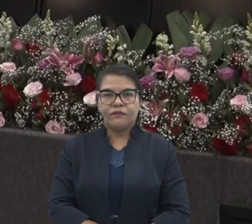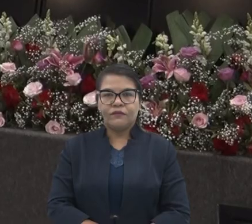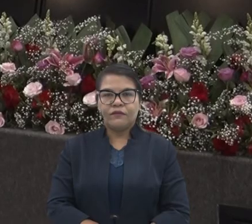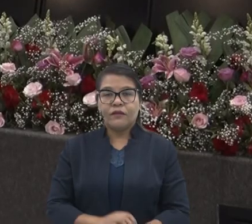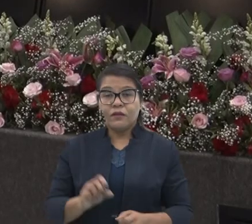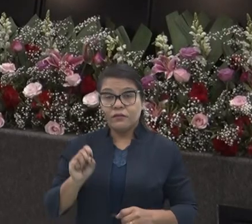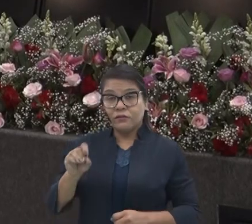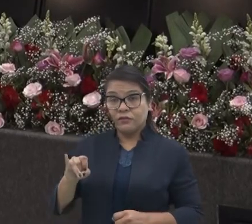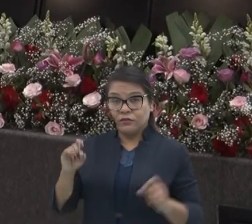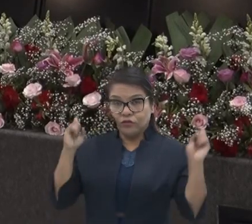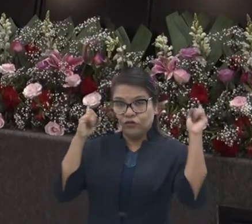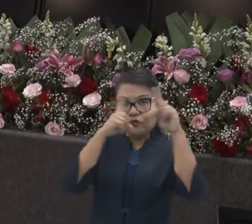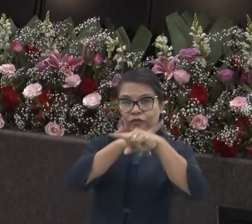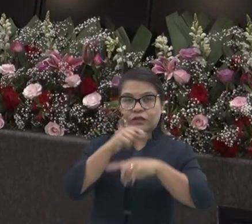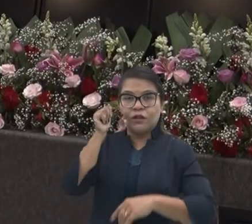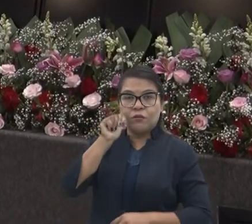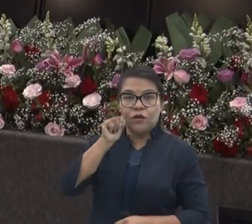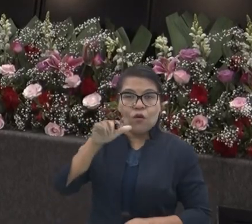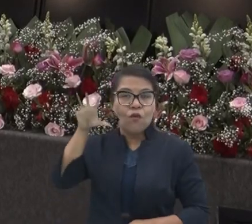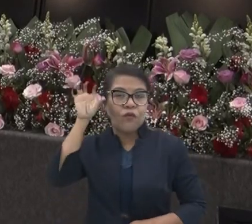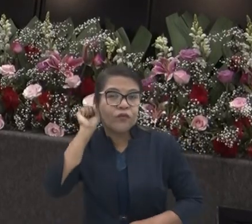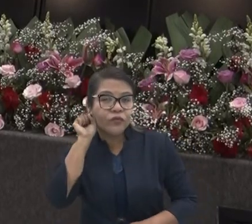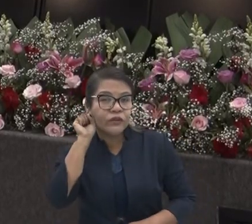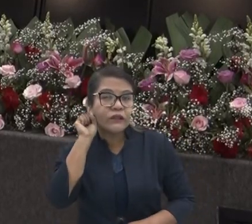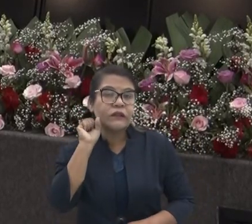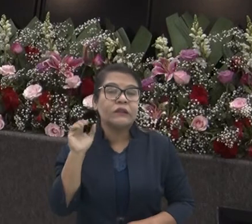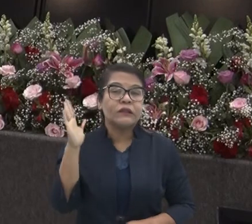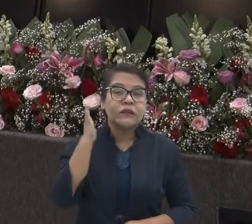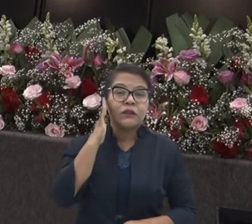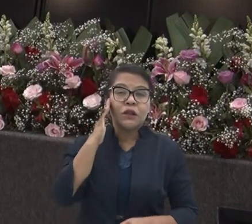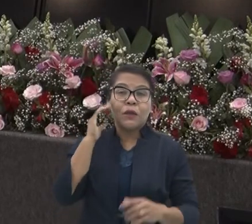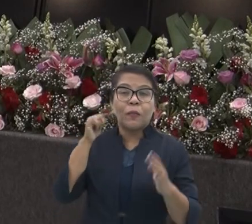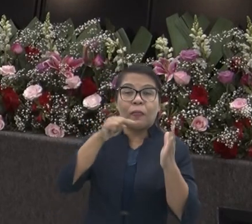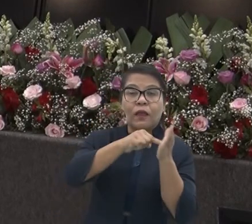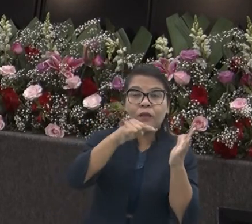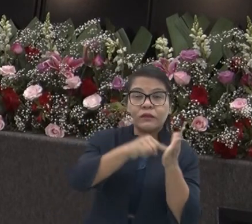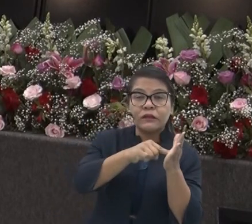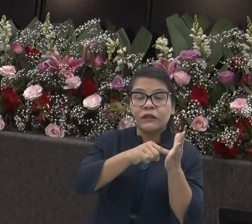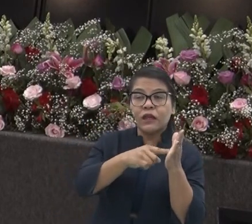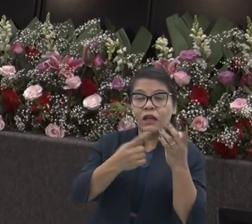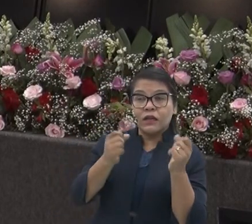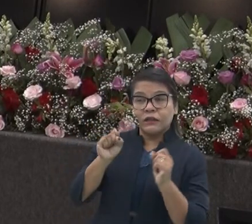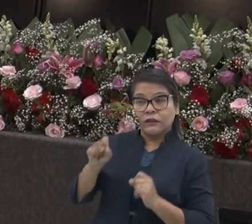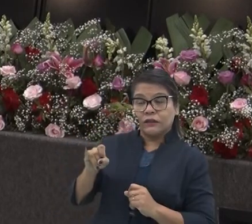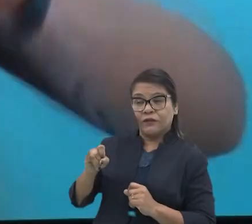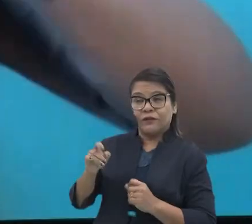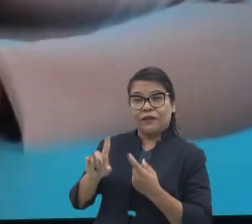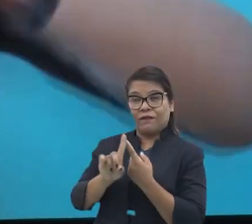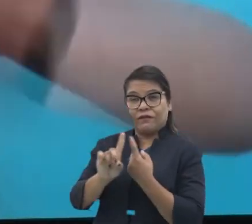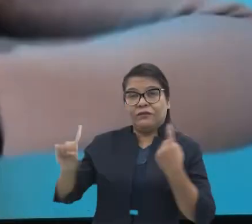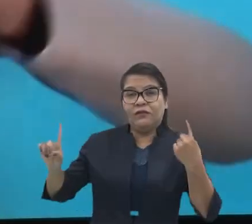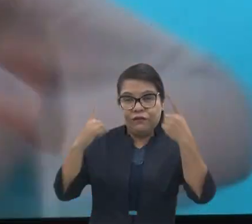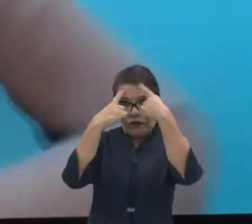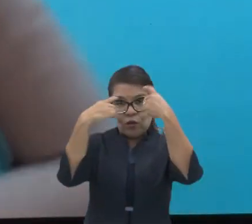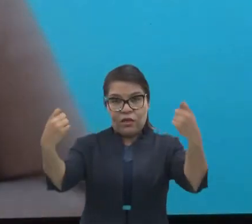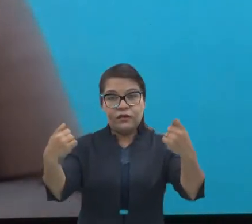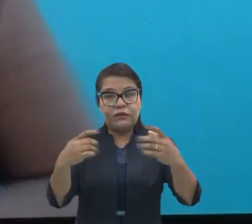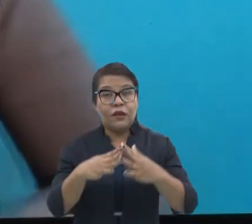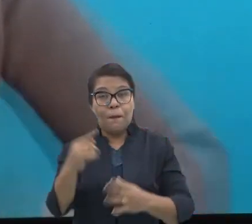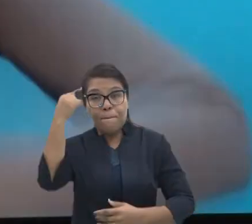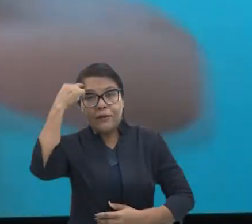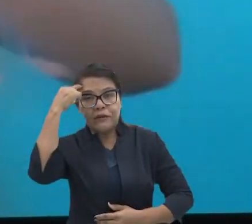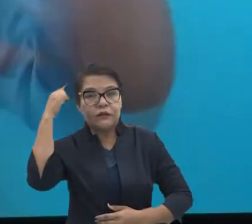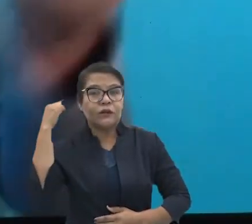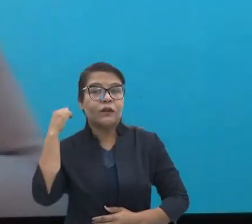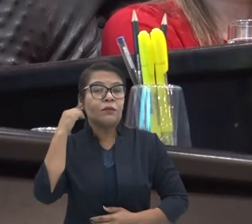Se já é difícil para a mulher ouvinte fazer uma denúncia e se livrar do ciclo de violência, imagina para a mulher